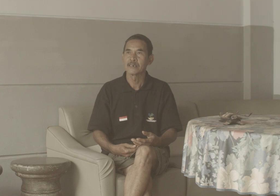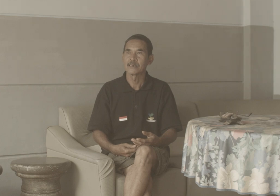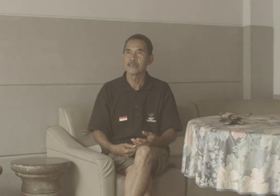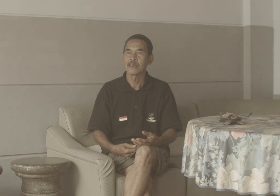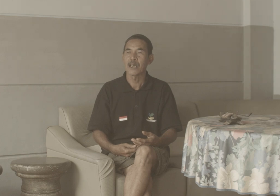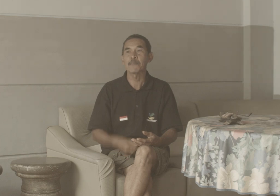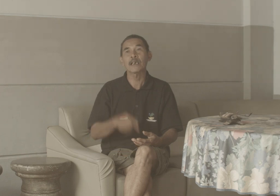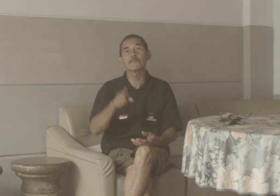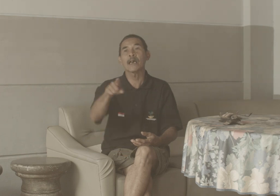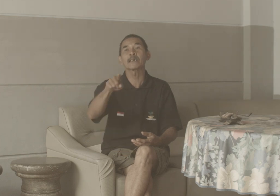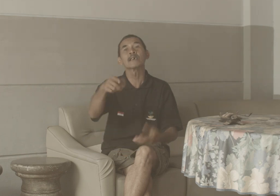Apa Kabar